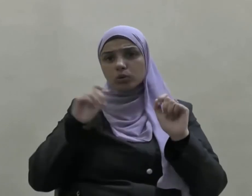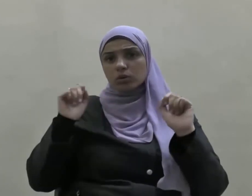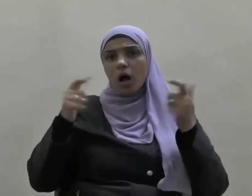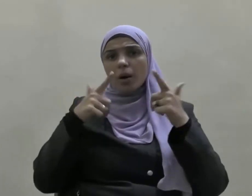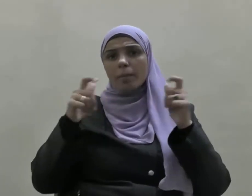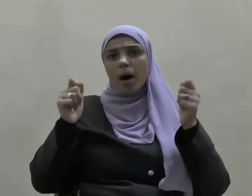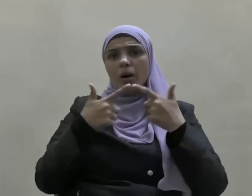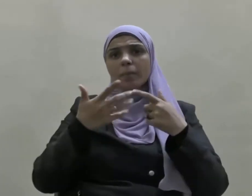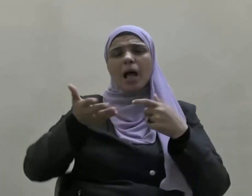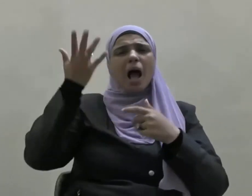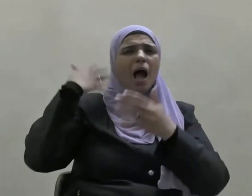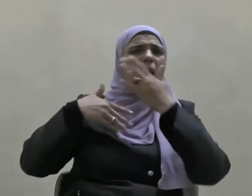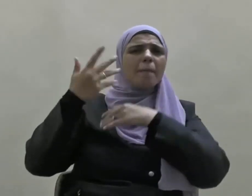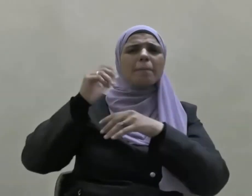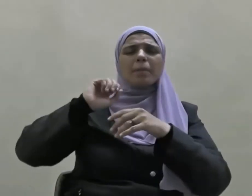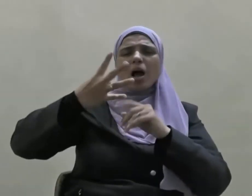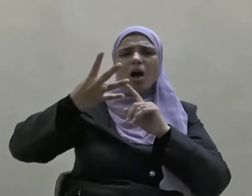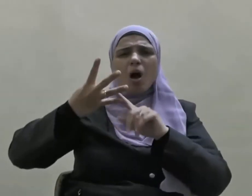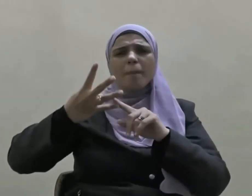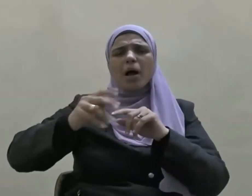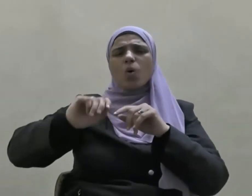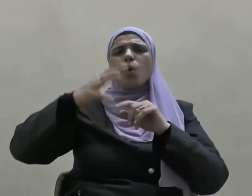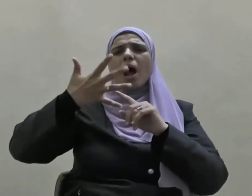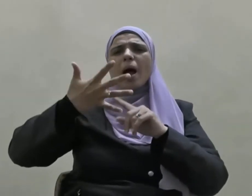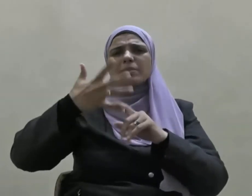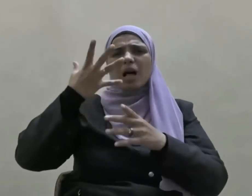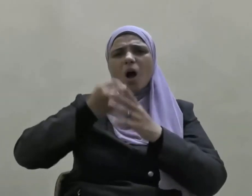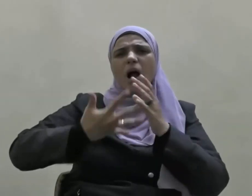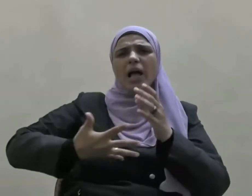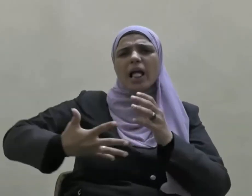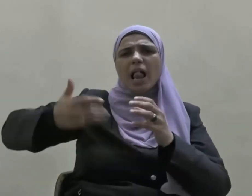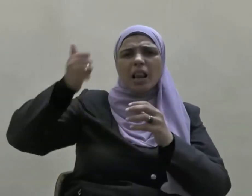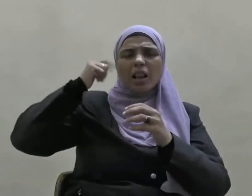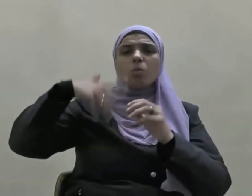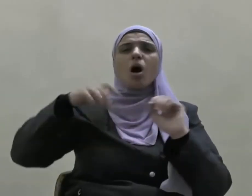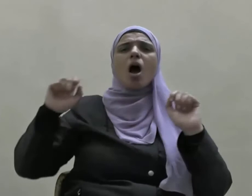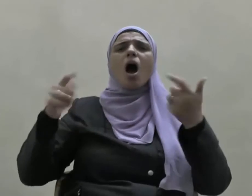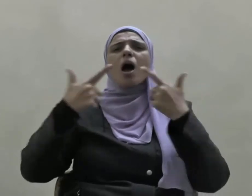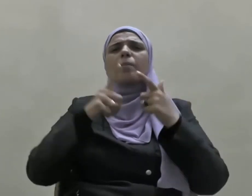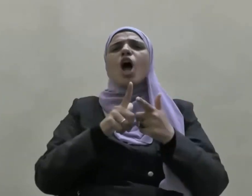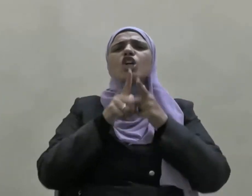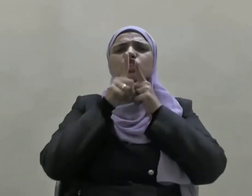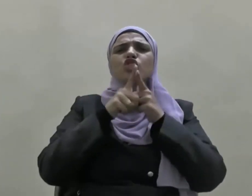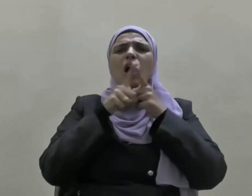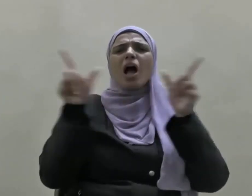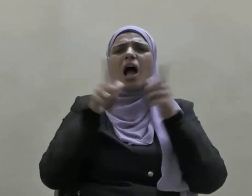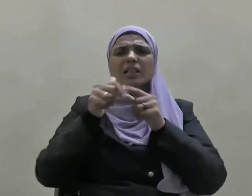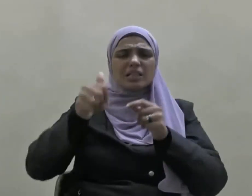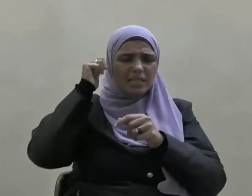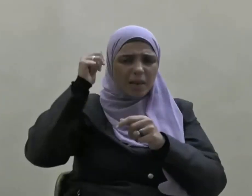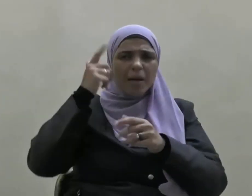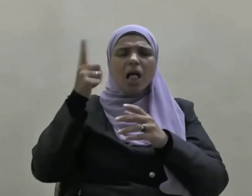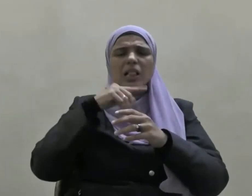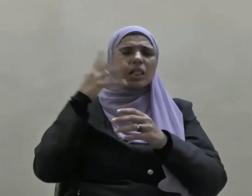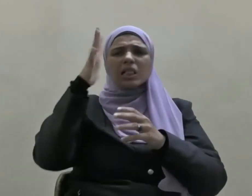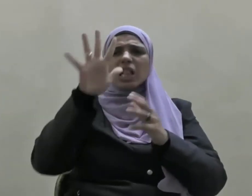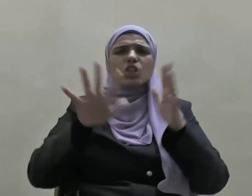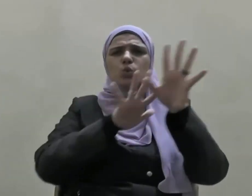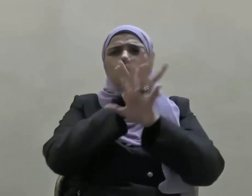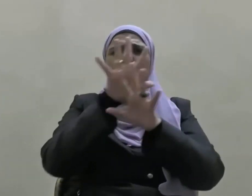من حروب الجيل الرابع والجيل الخامس ومن حرب الشائعات وتشويه